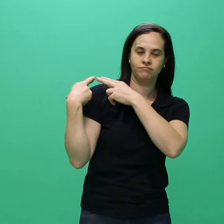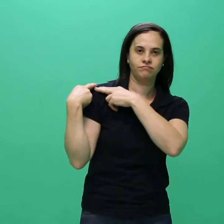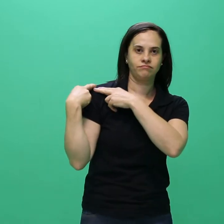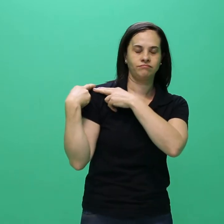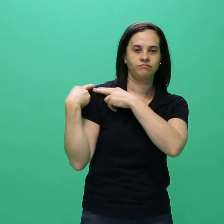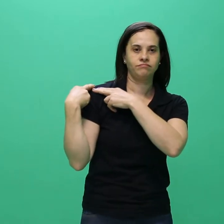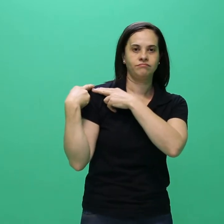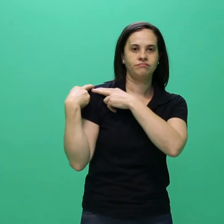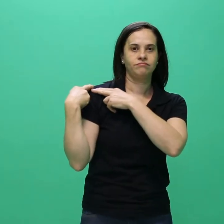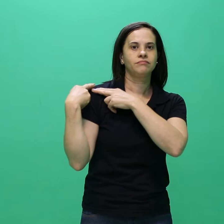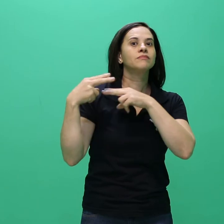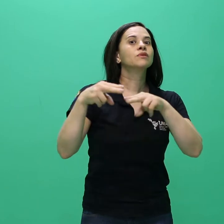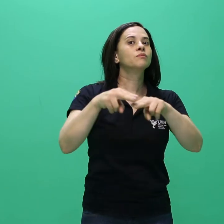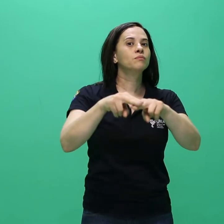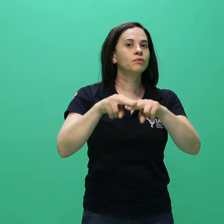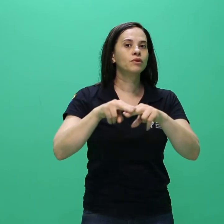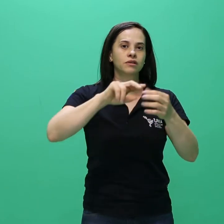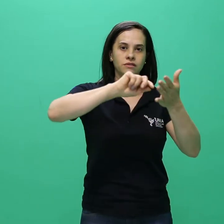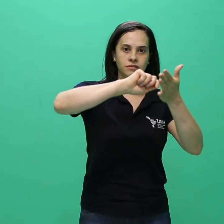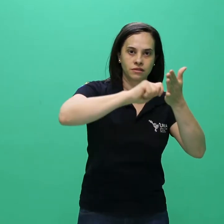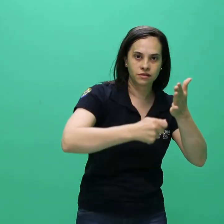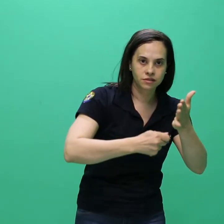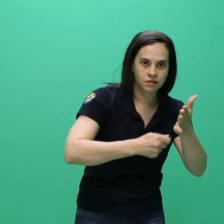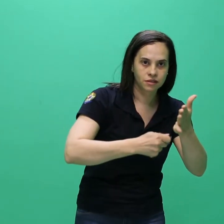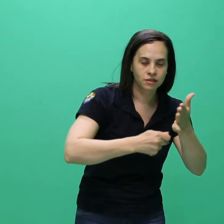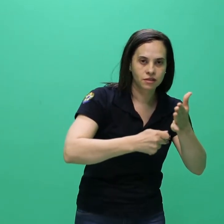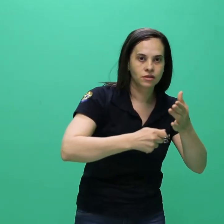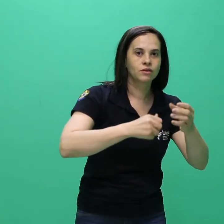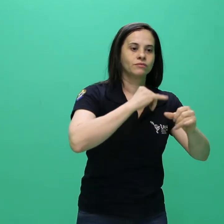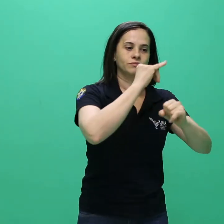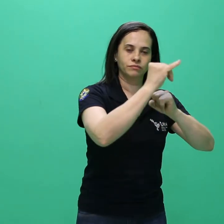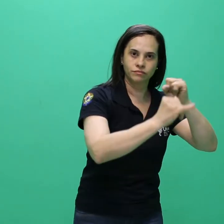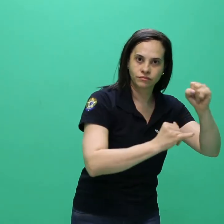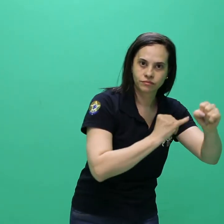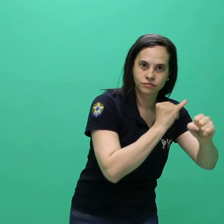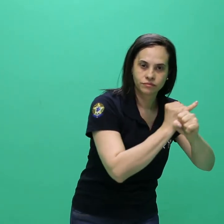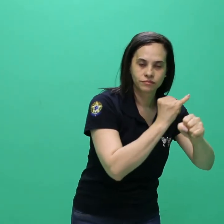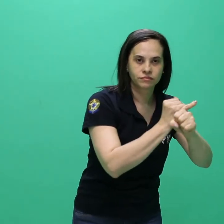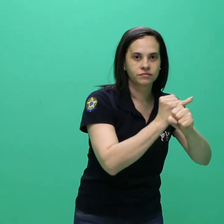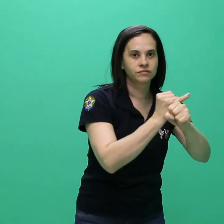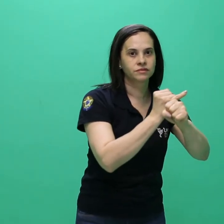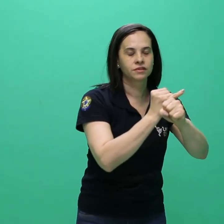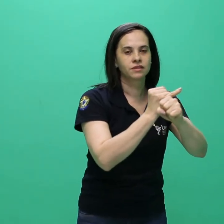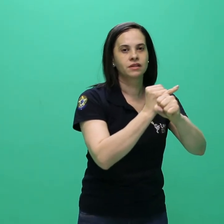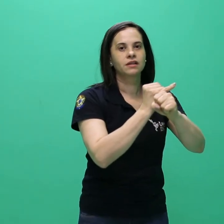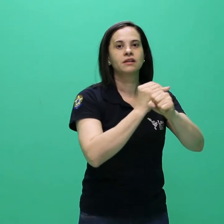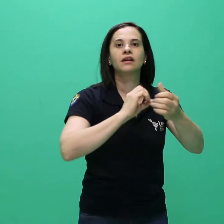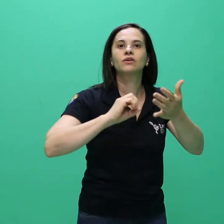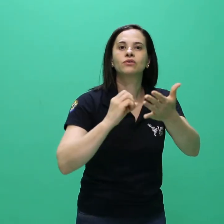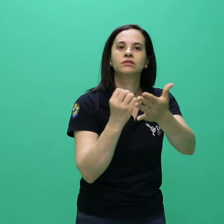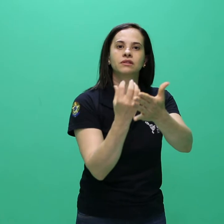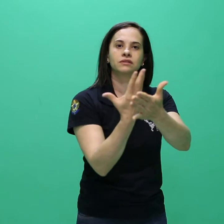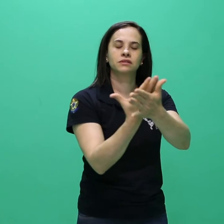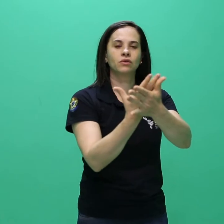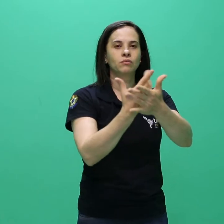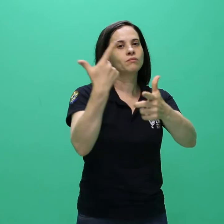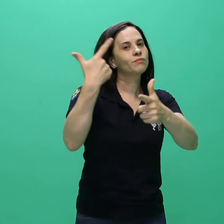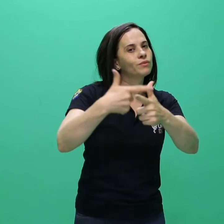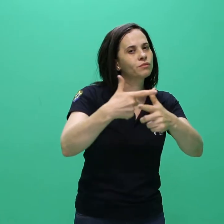solicitações de inscrições via internet, não recebidas por quaisquer motivos de ordem